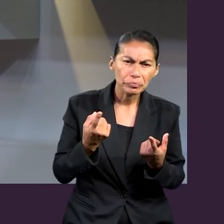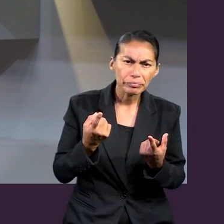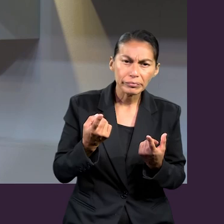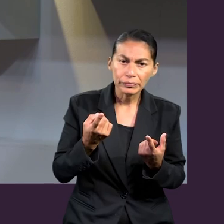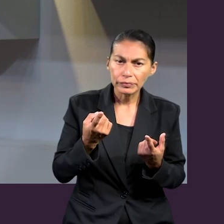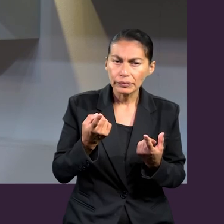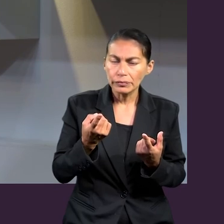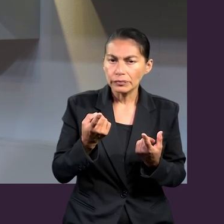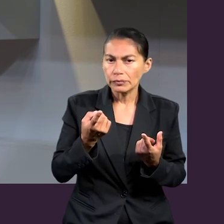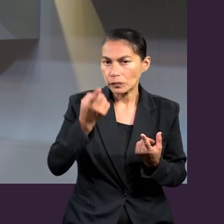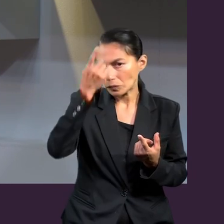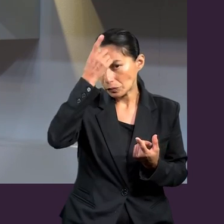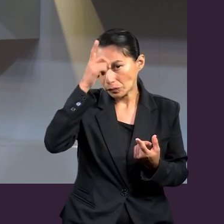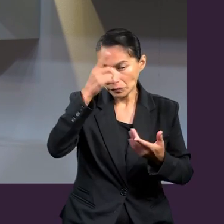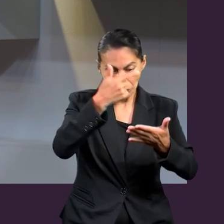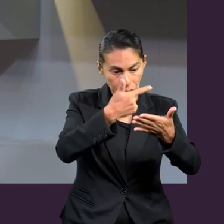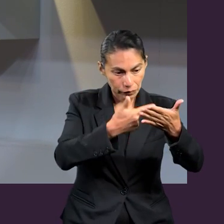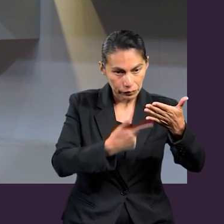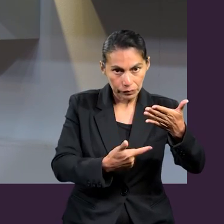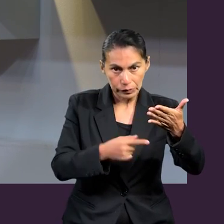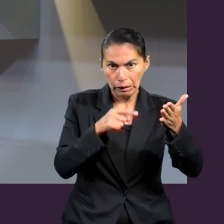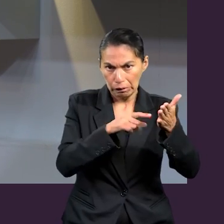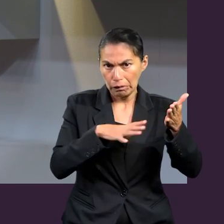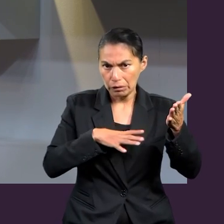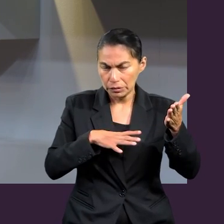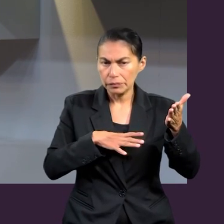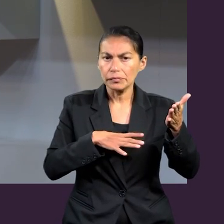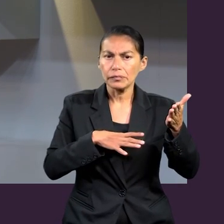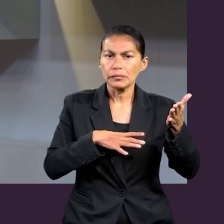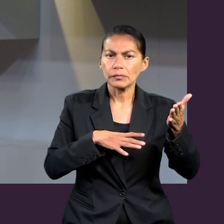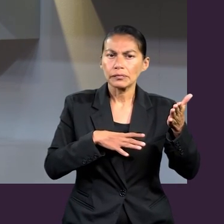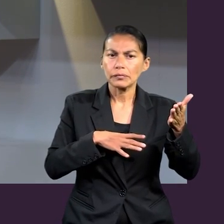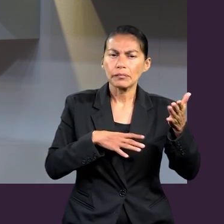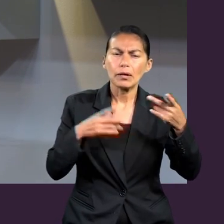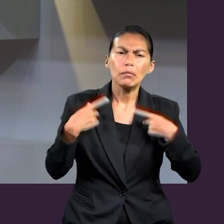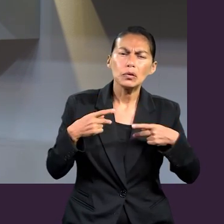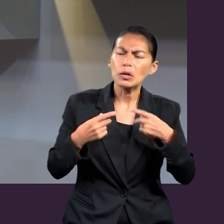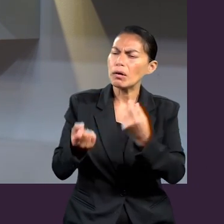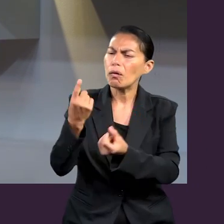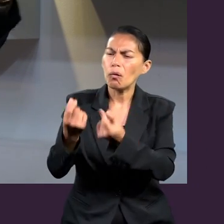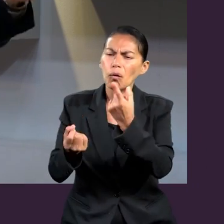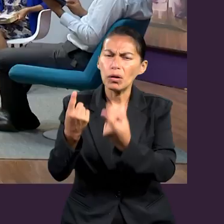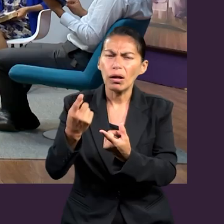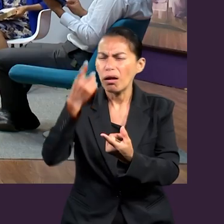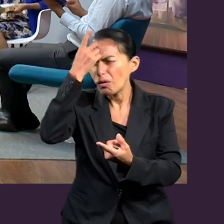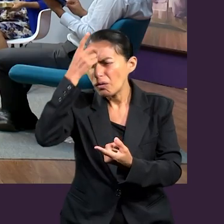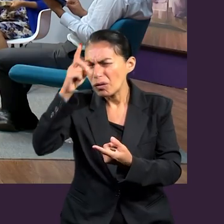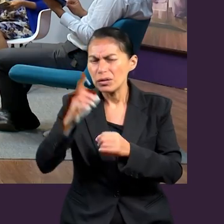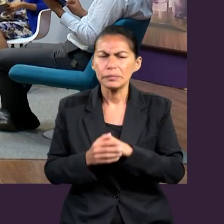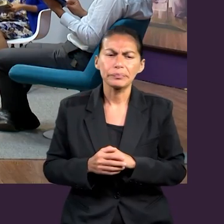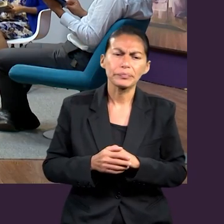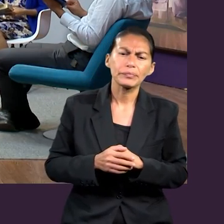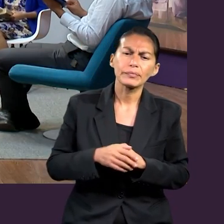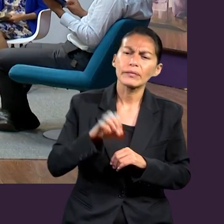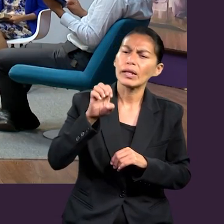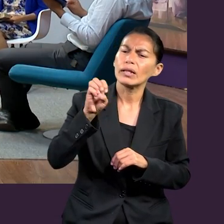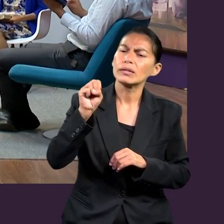acuerdo a esta lista que aparece aquí, algunas personas en la iglesia reciben dones. Esmeralda, ¿cuáles dones se